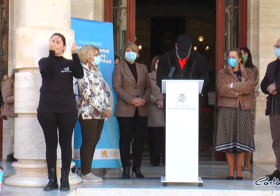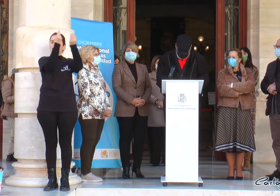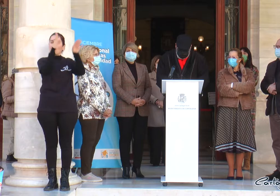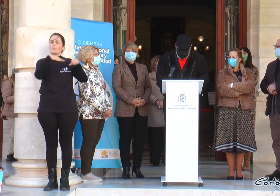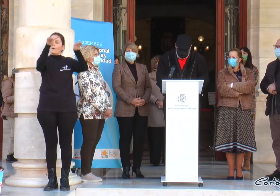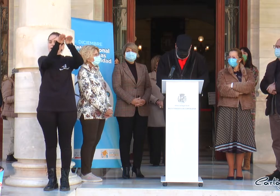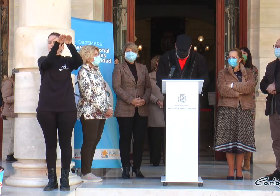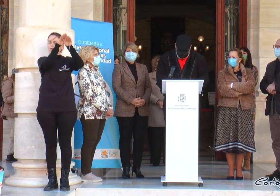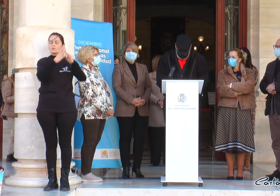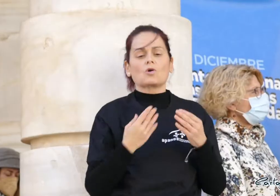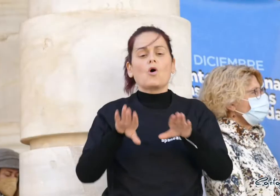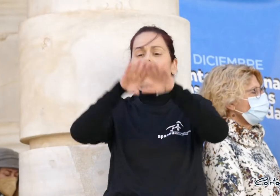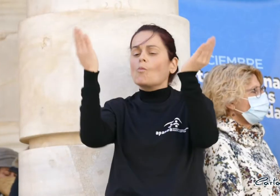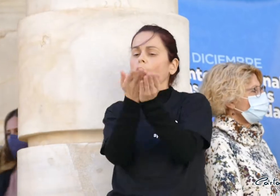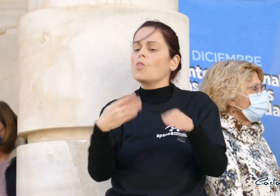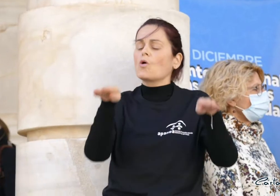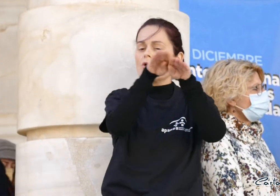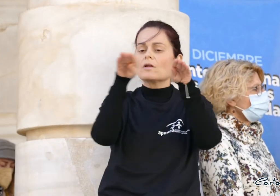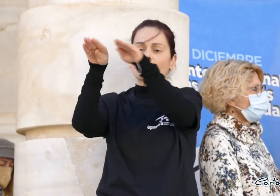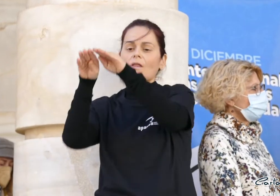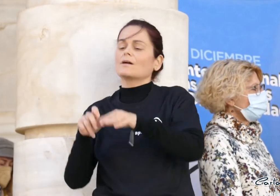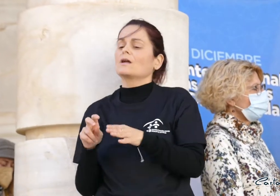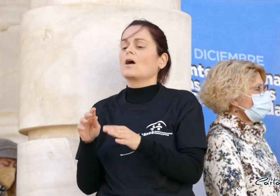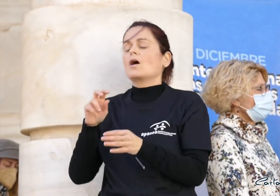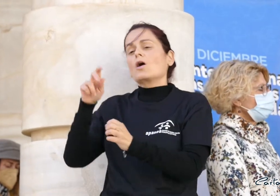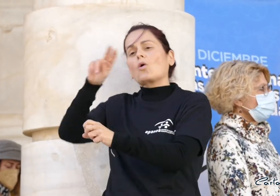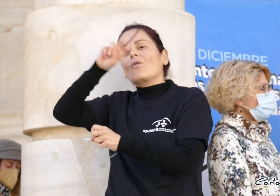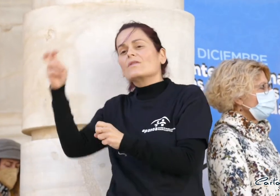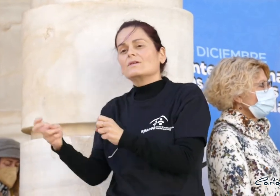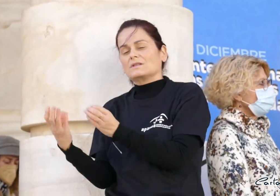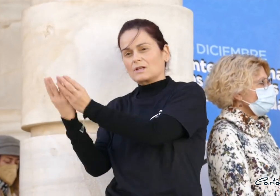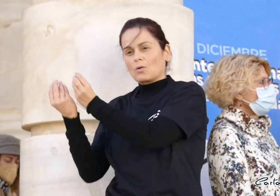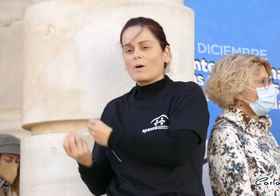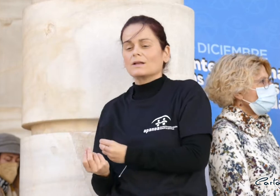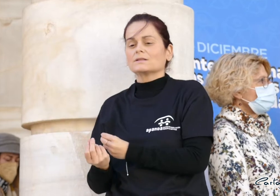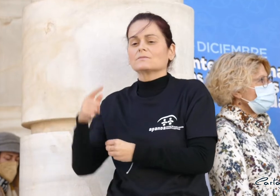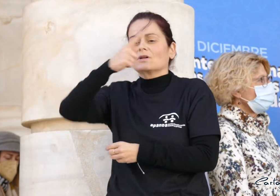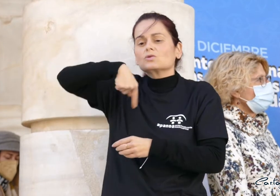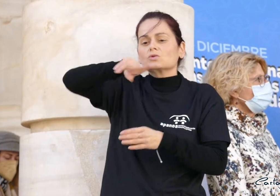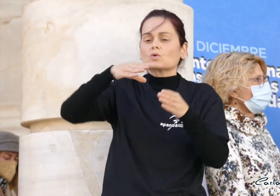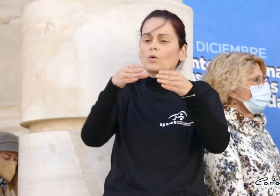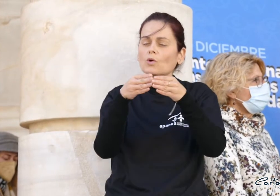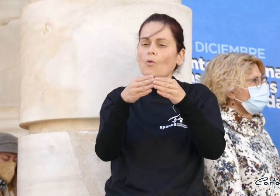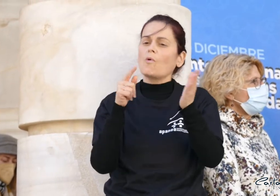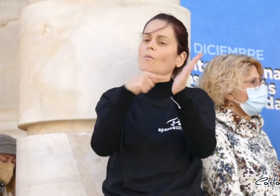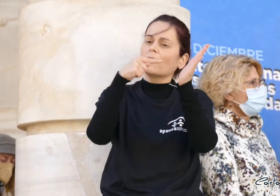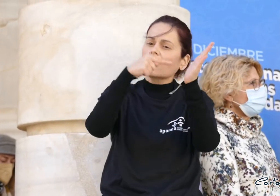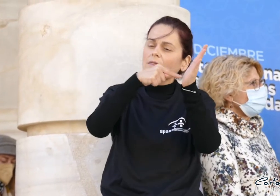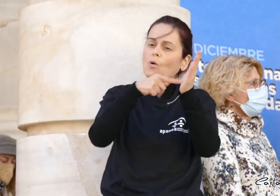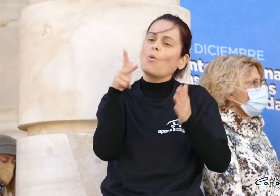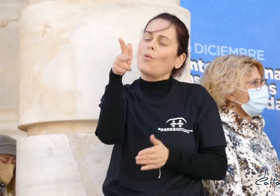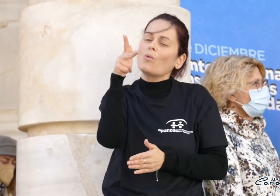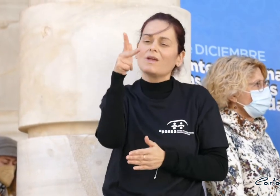un mundo que reine la igualdad para las personas con diversidad funcional. Para ello, nuestro colectivo reivindica su derecho